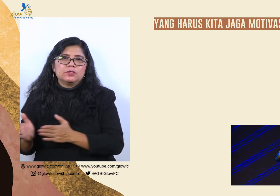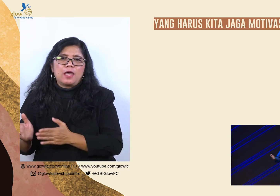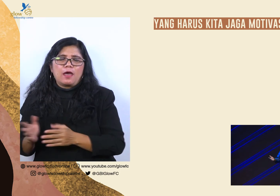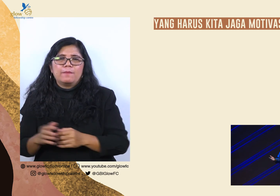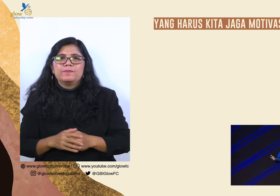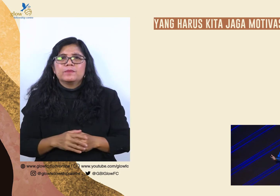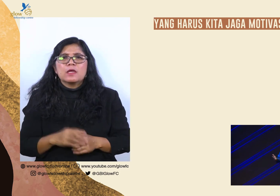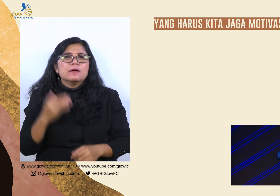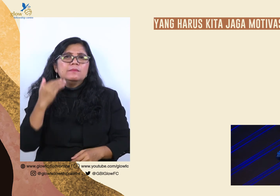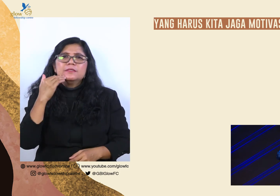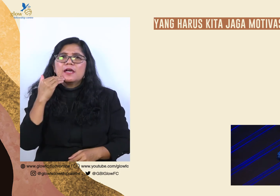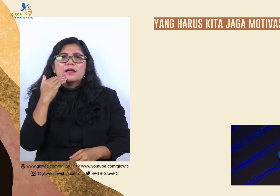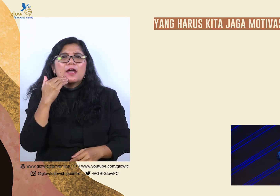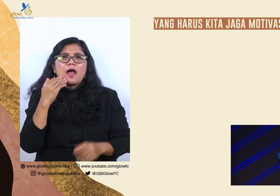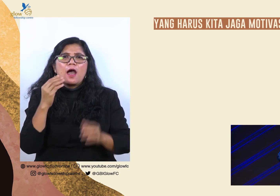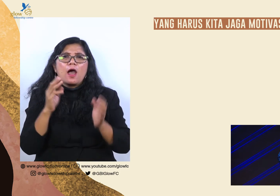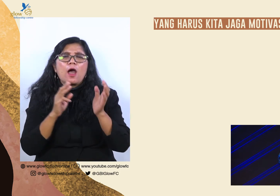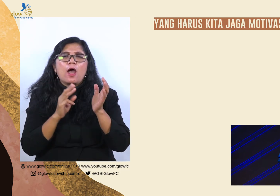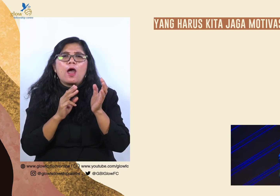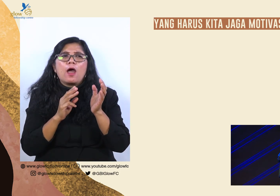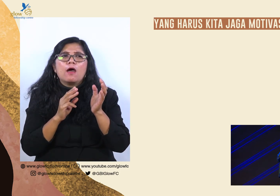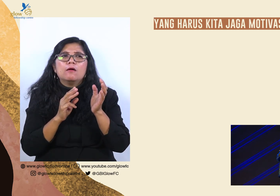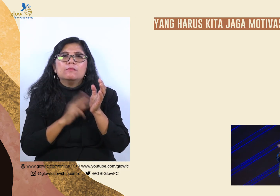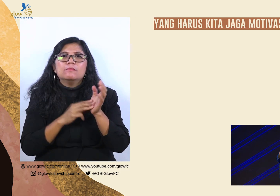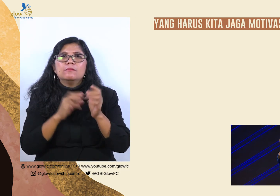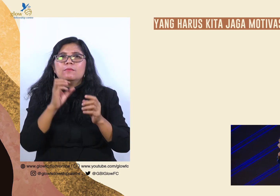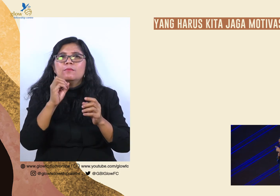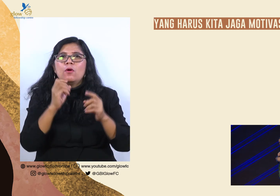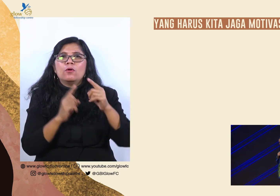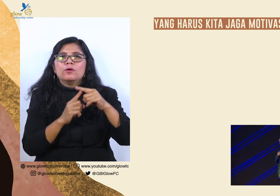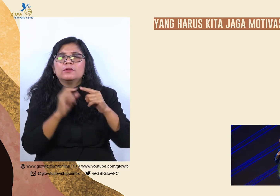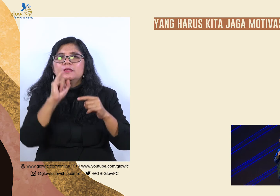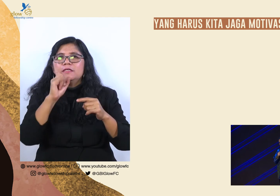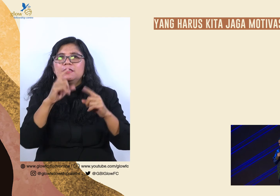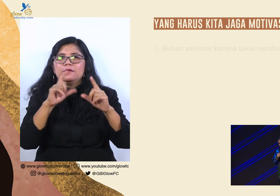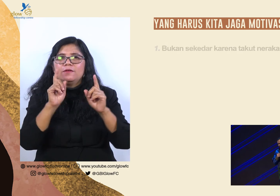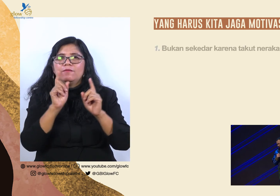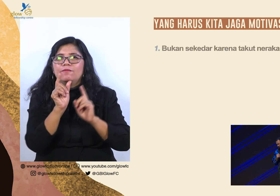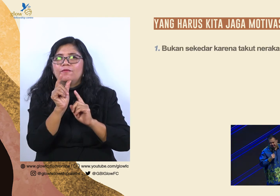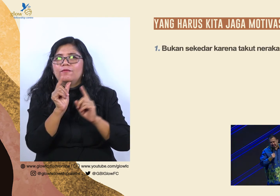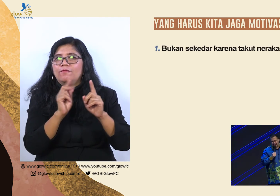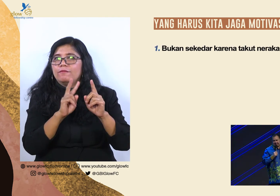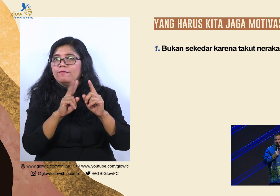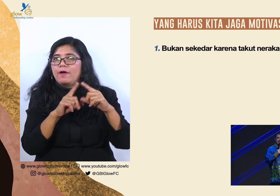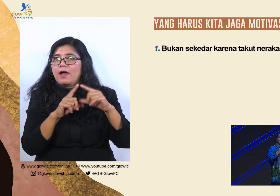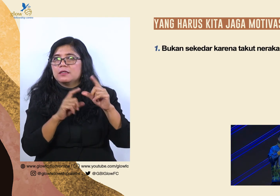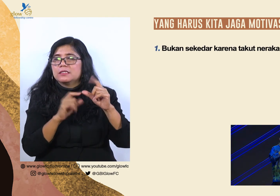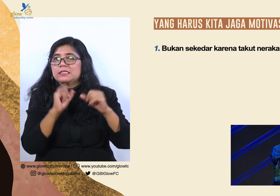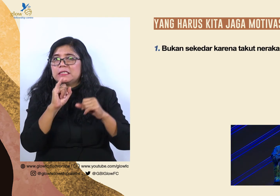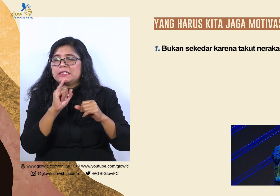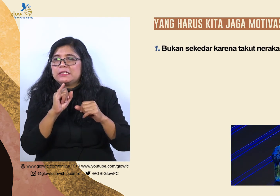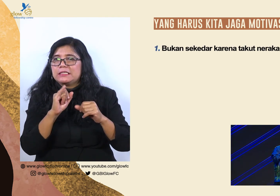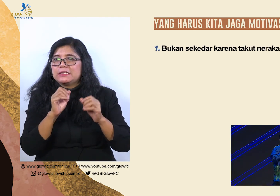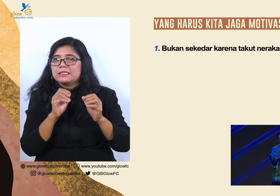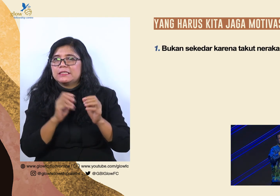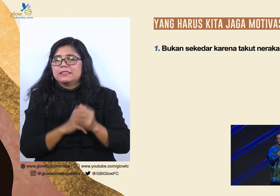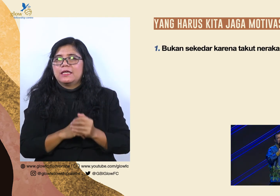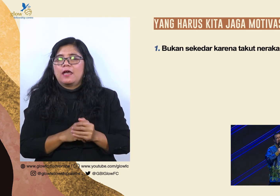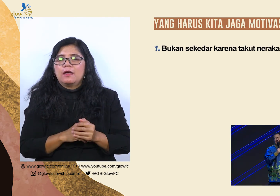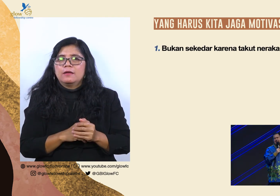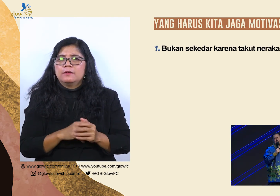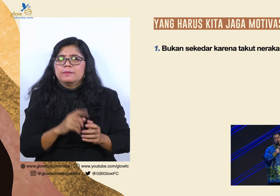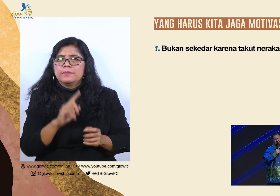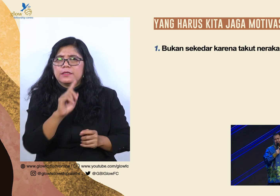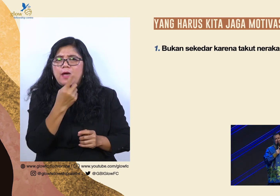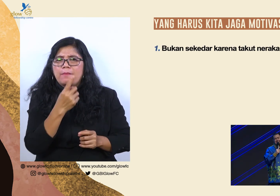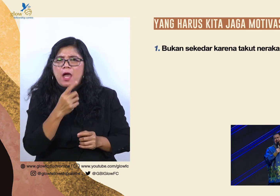Tadi kita sudah belajar. Apa dasar kita melakukan kendak Allah? Nah harus yang kita jaga motivasi kita. Satu. Jangan kita melakukan kendak Tuhan.